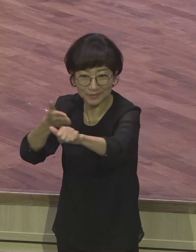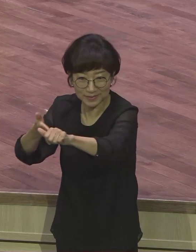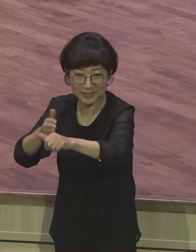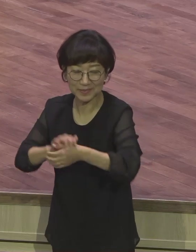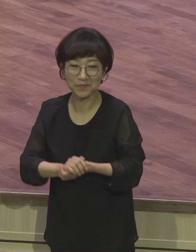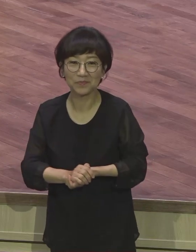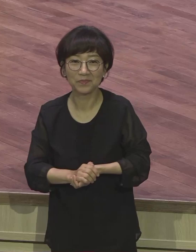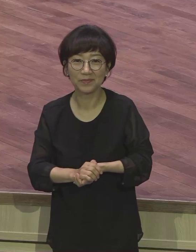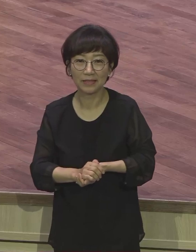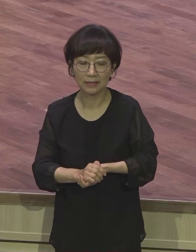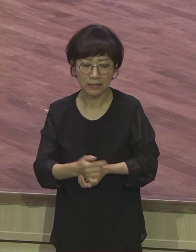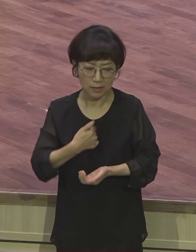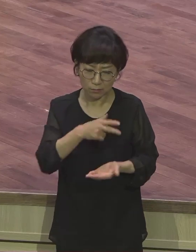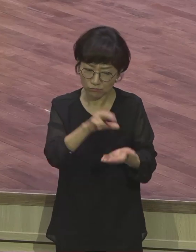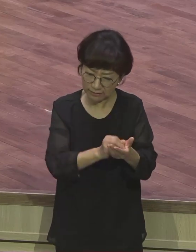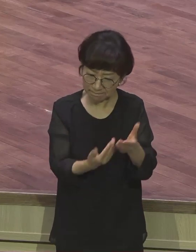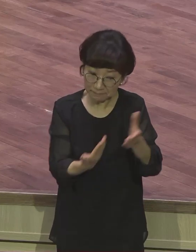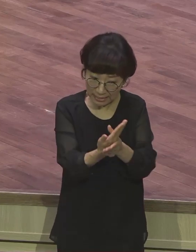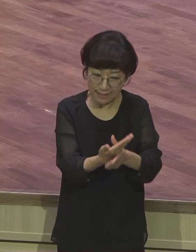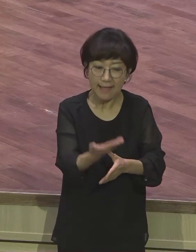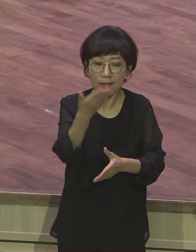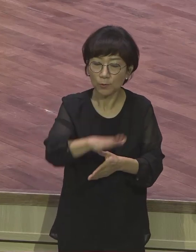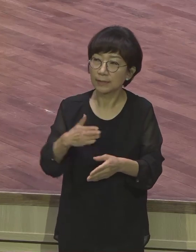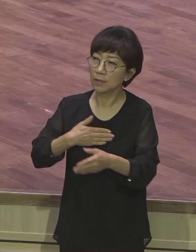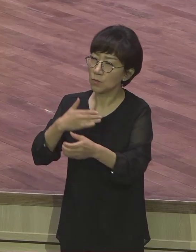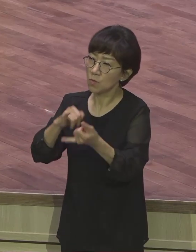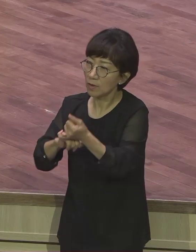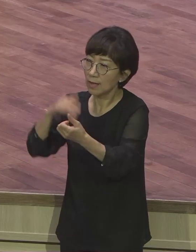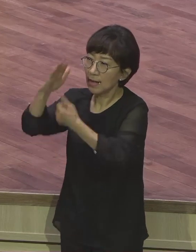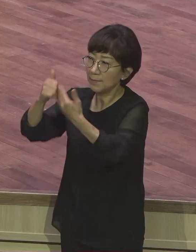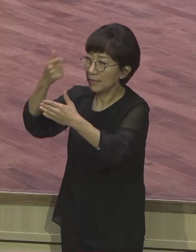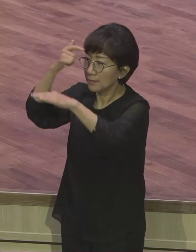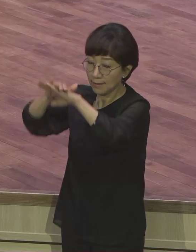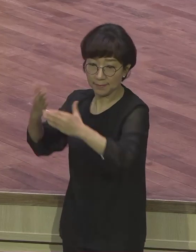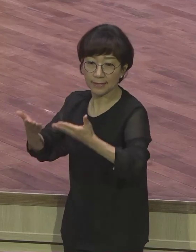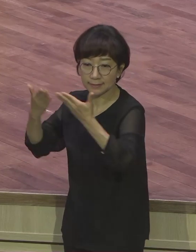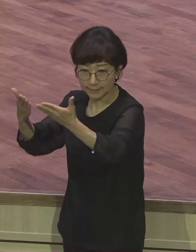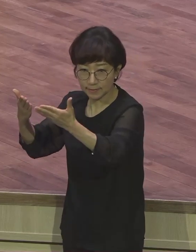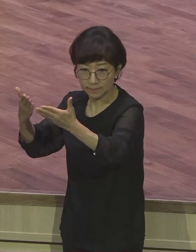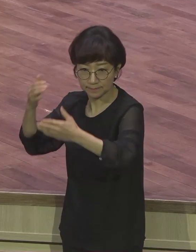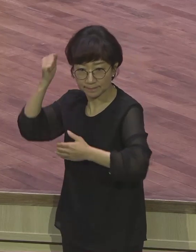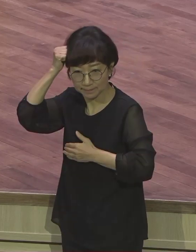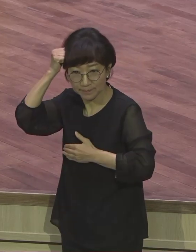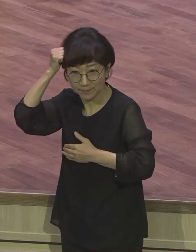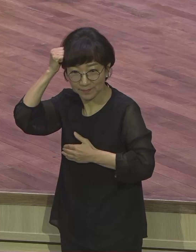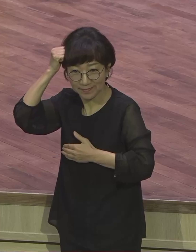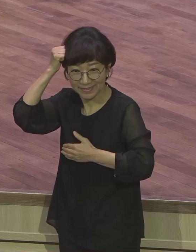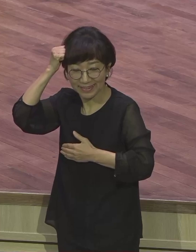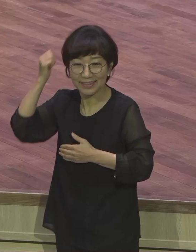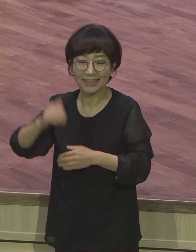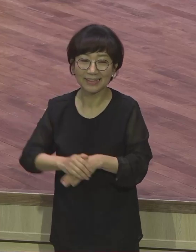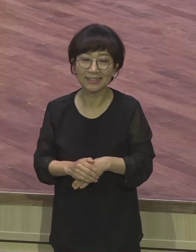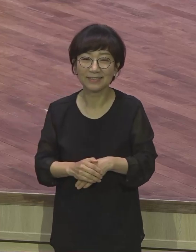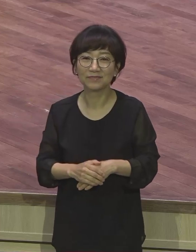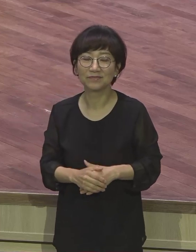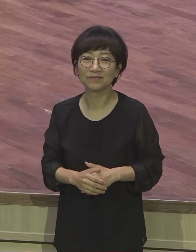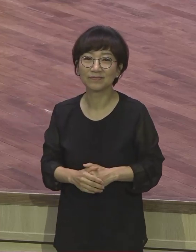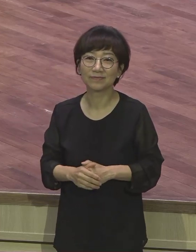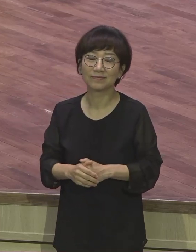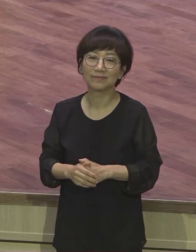나는 하나님 앞에 예배를 갈 것이다 결코 하나님의 사랑에서 끊을 수 없다 그러면서 이런